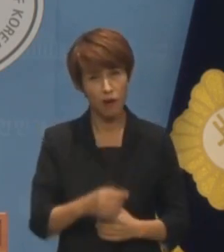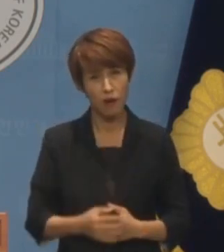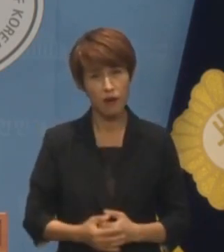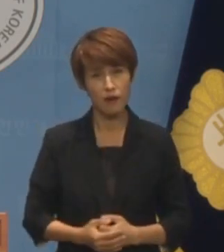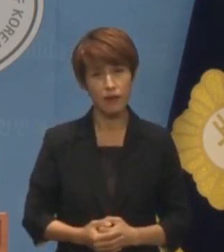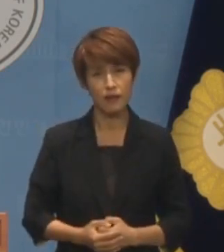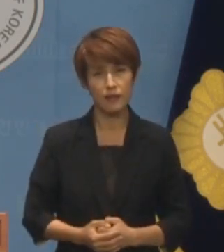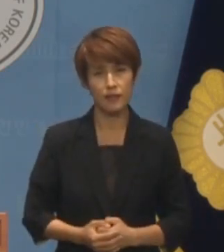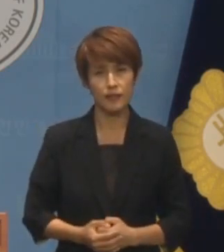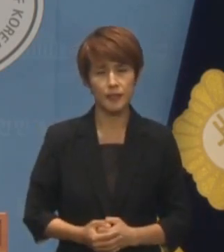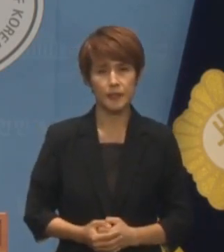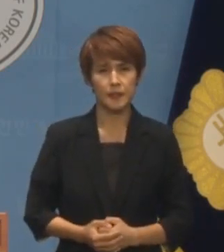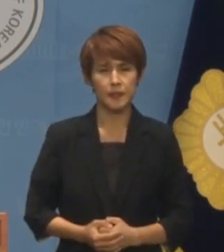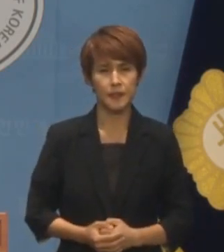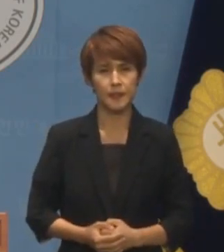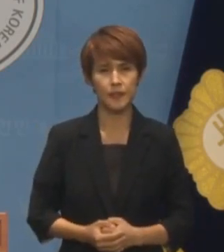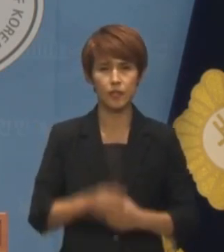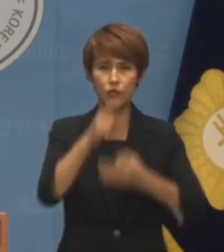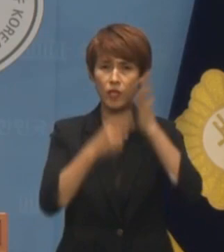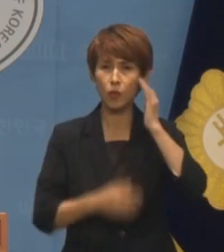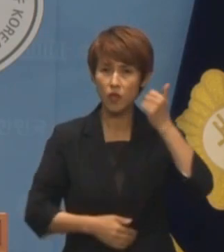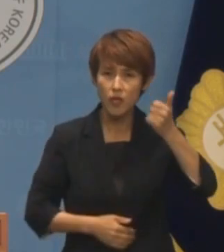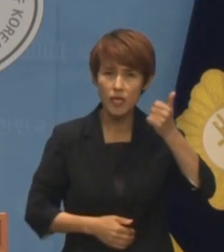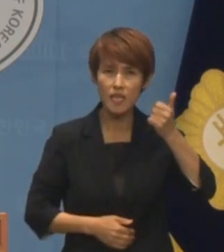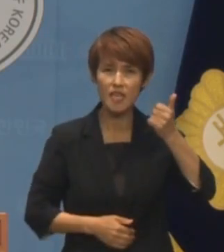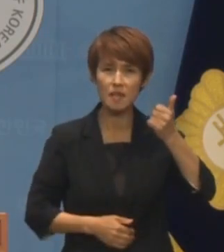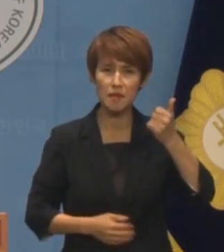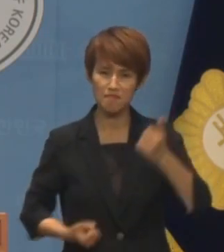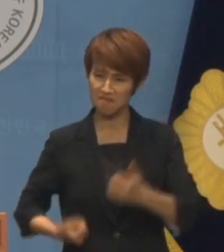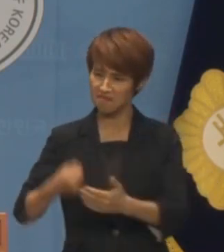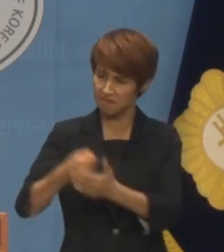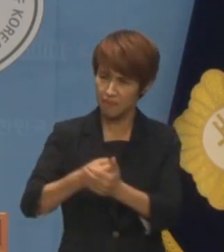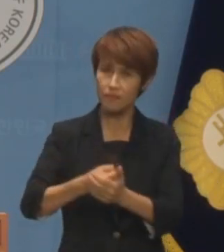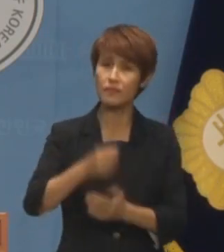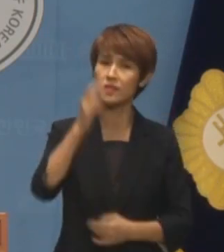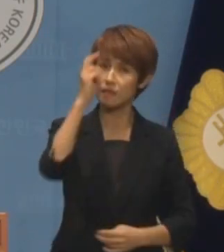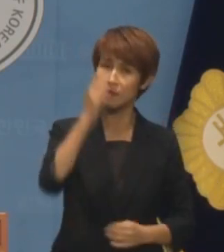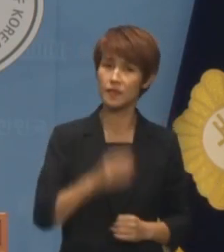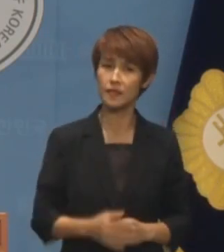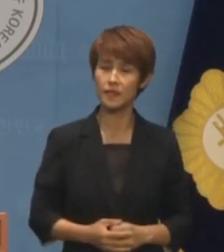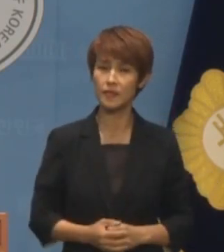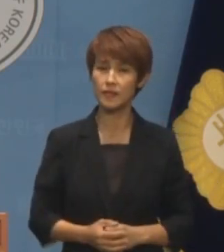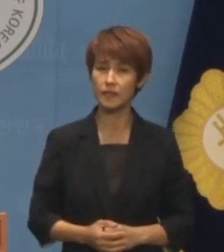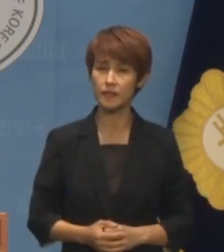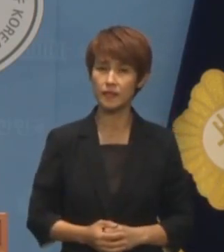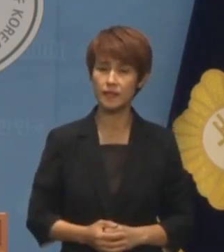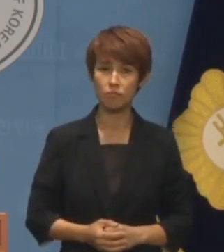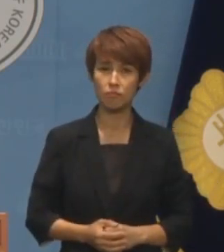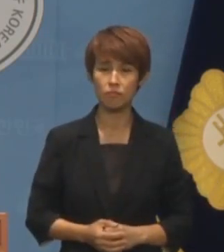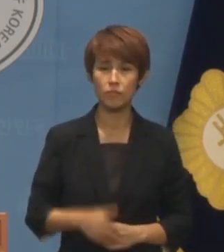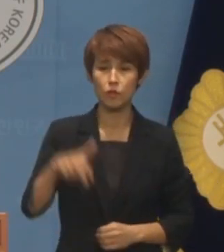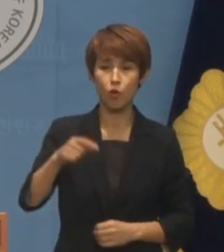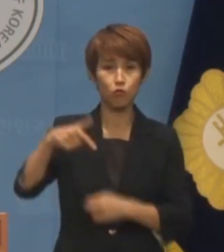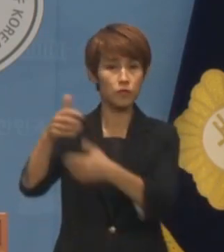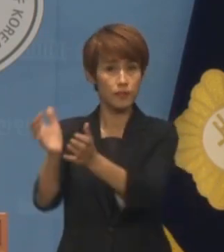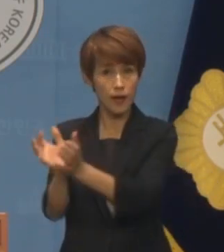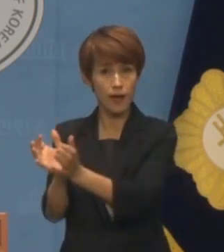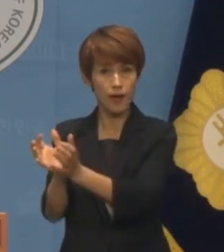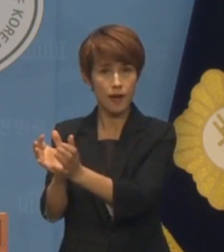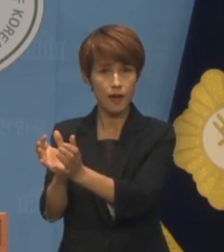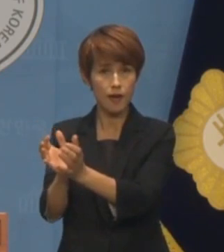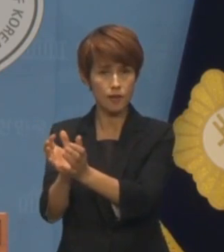윤 대통령이 뭔가 대단한 결심을 한 것 같습니다 그렇다면 혁신당도